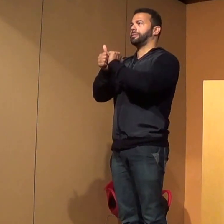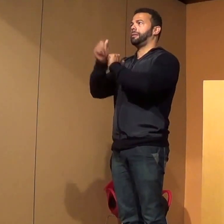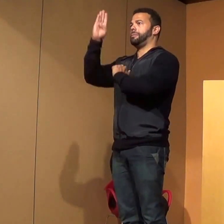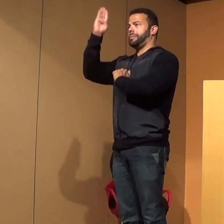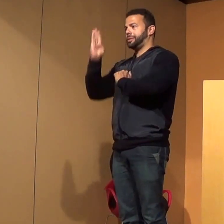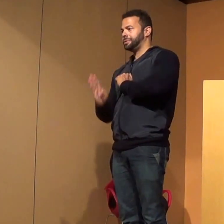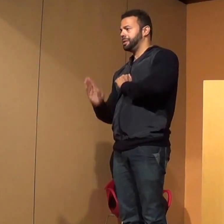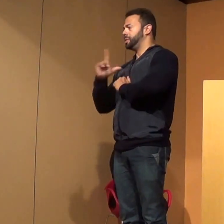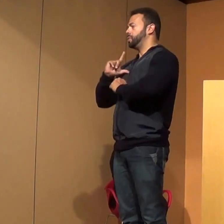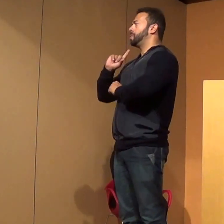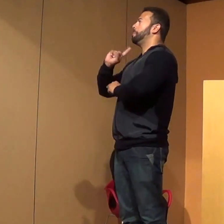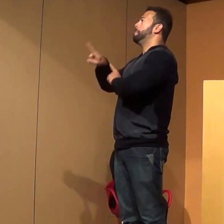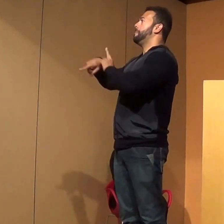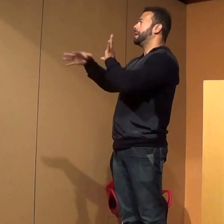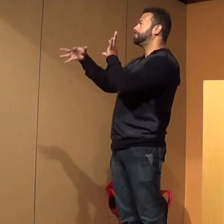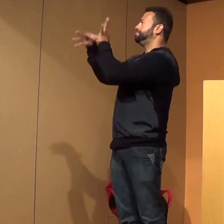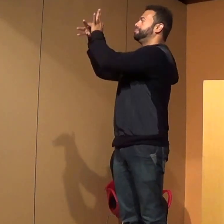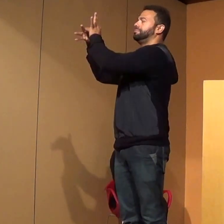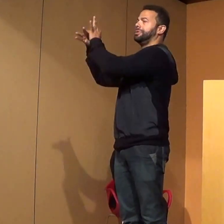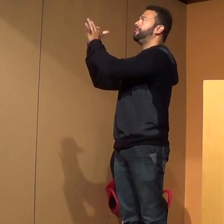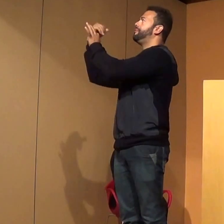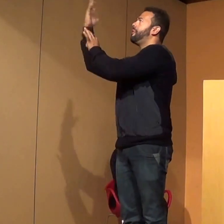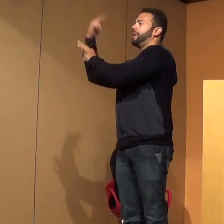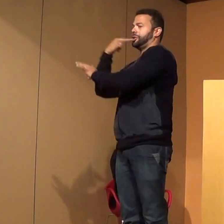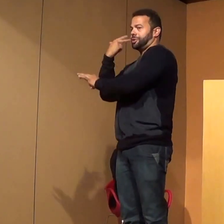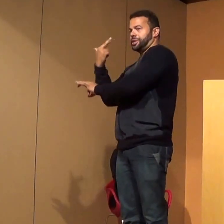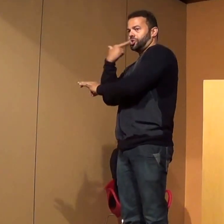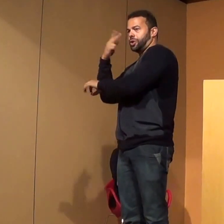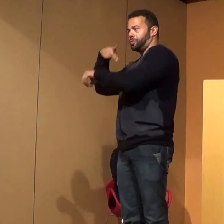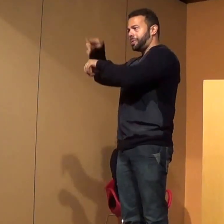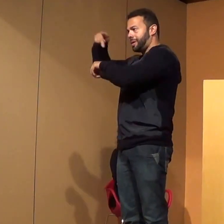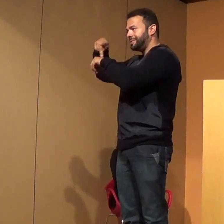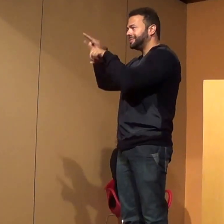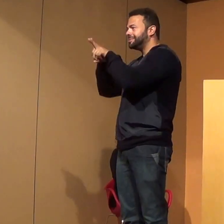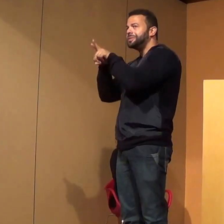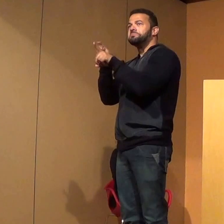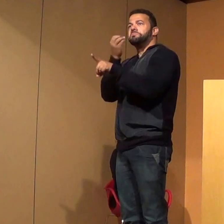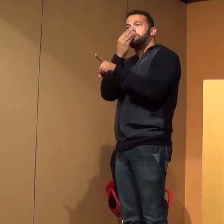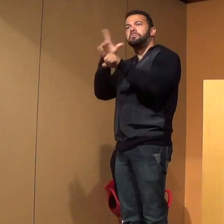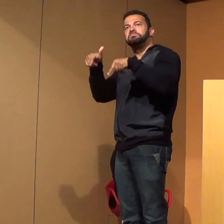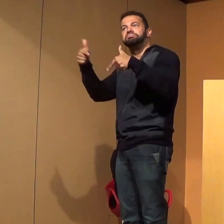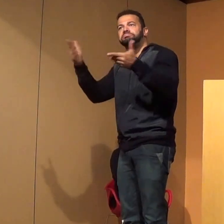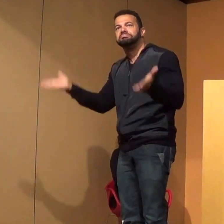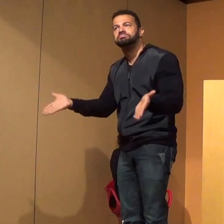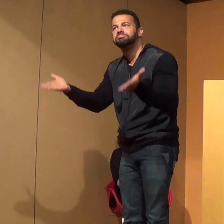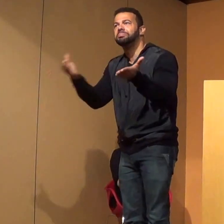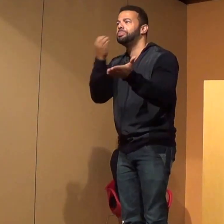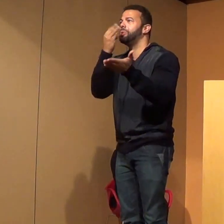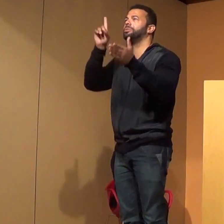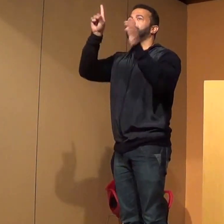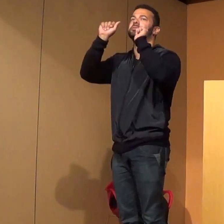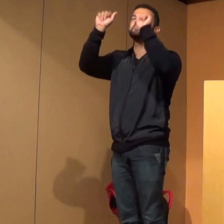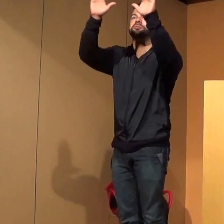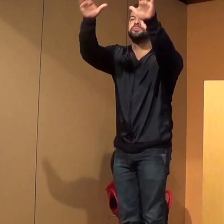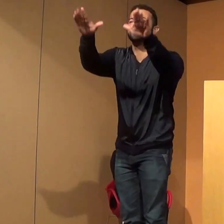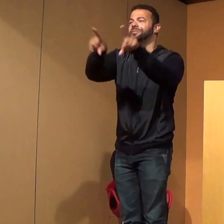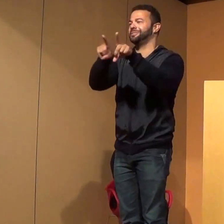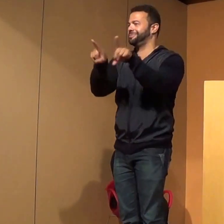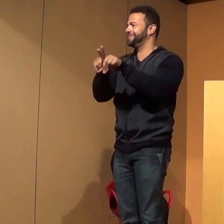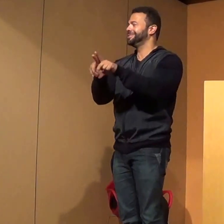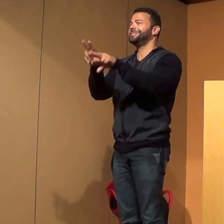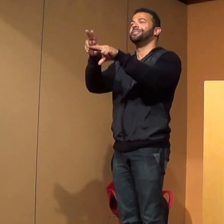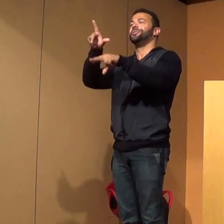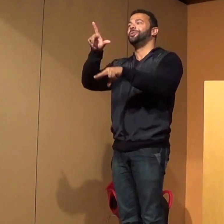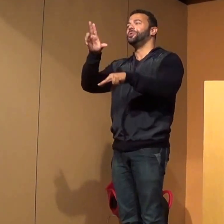com os quais eu me relaciono, parabéns pela tua iniciativa, né? E que Deus te abençoe por isso,